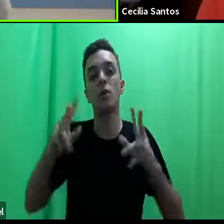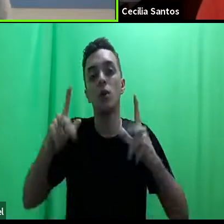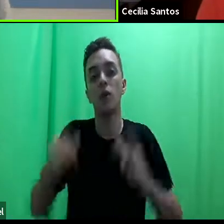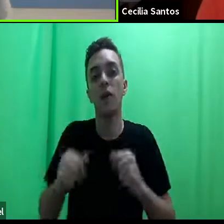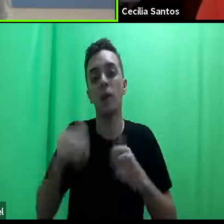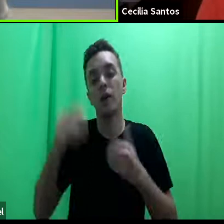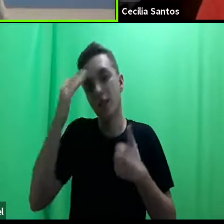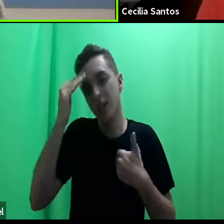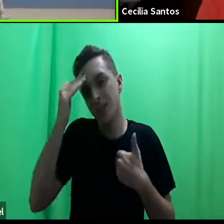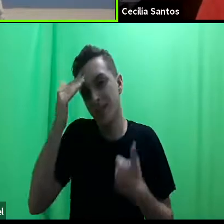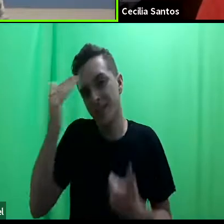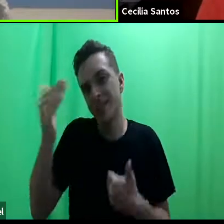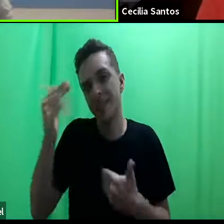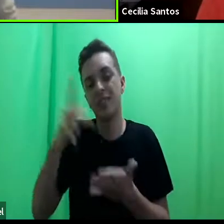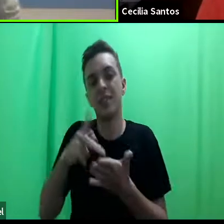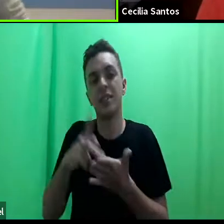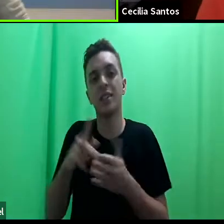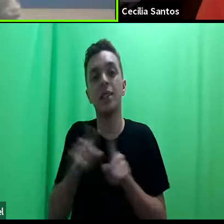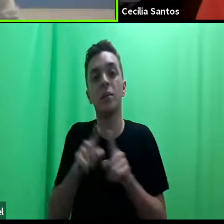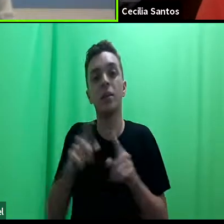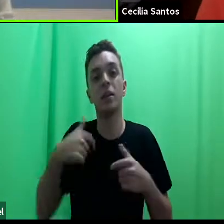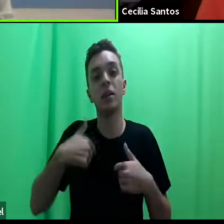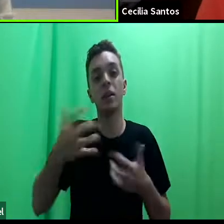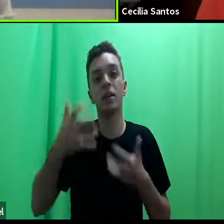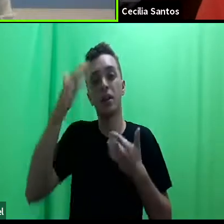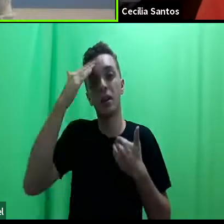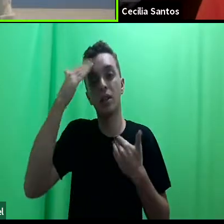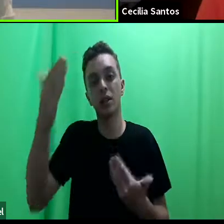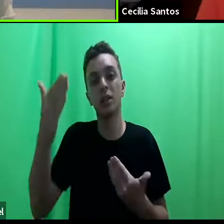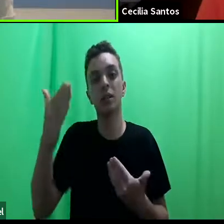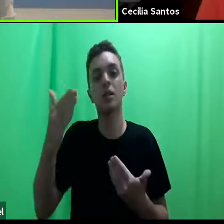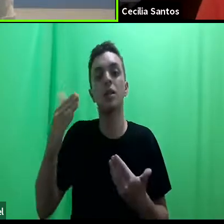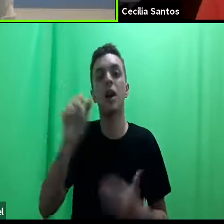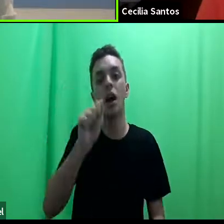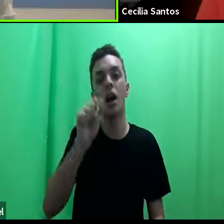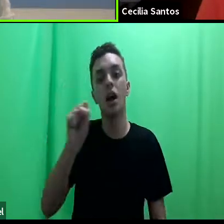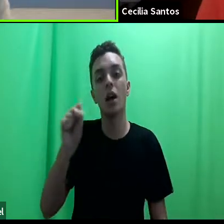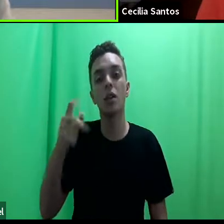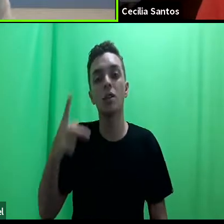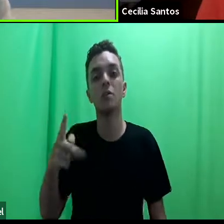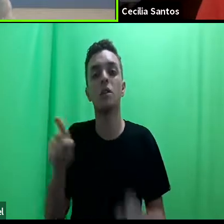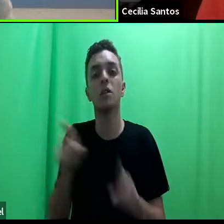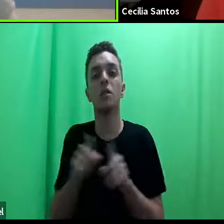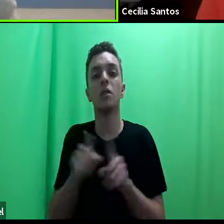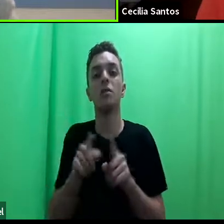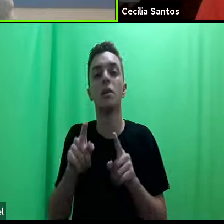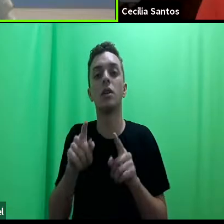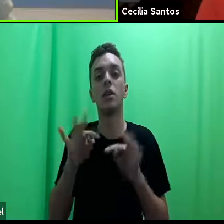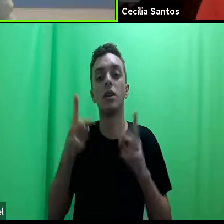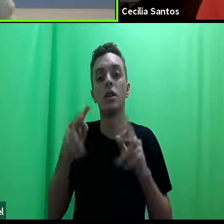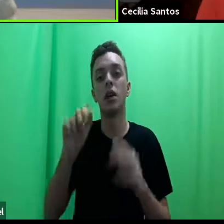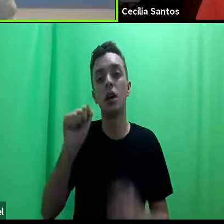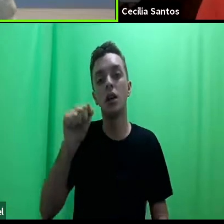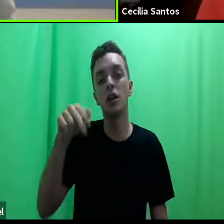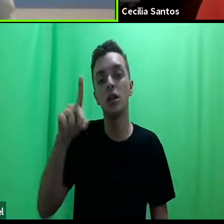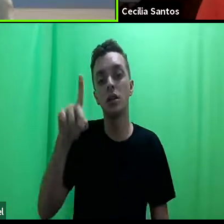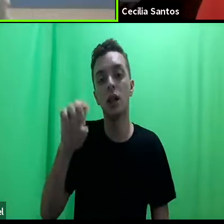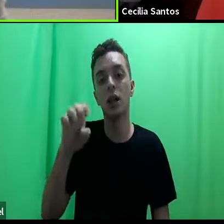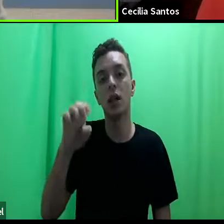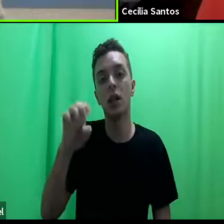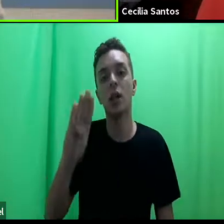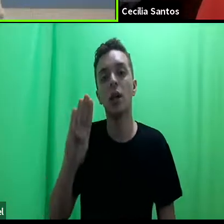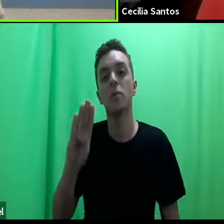demais, quero agradecer novamente a ASP, a Oak Foundation, a Andep, que tornaram esse evento